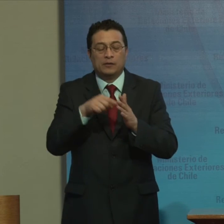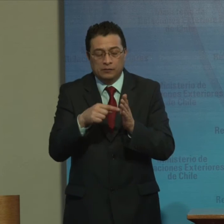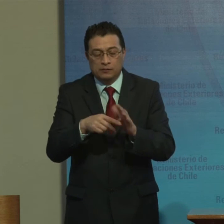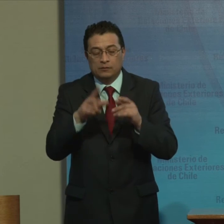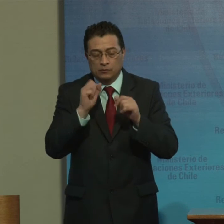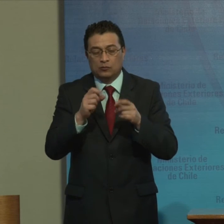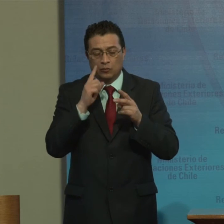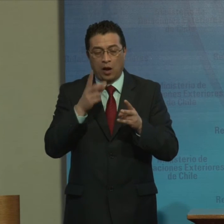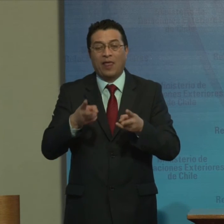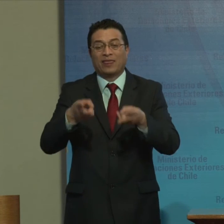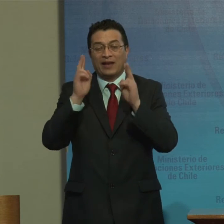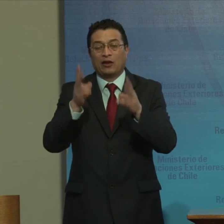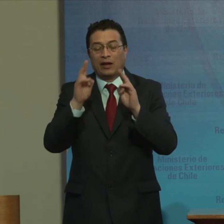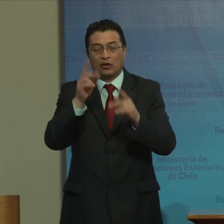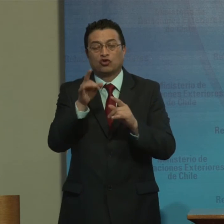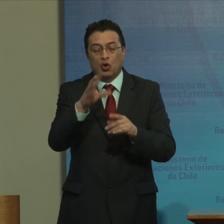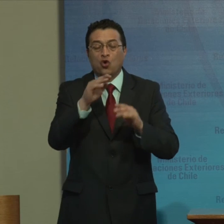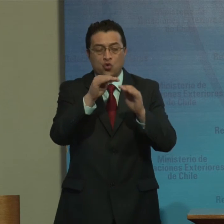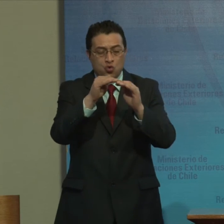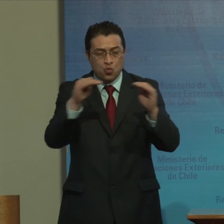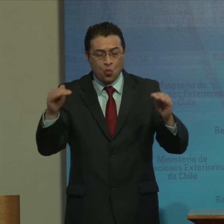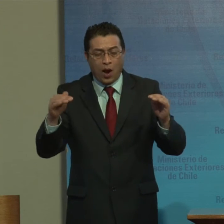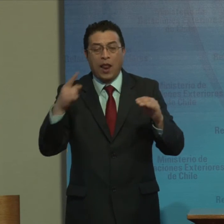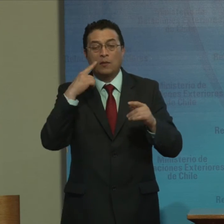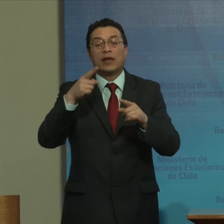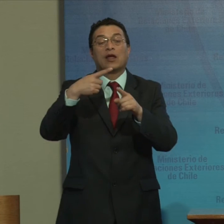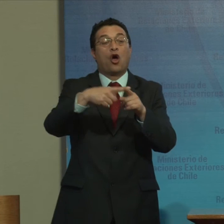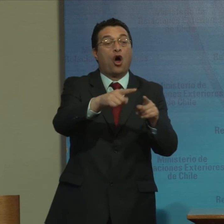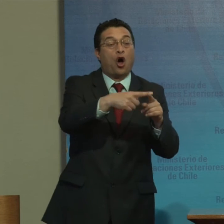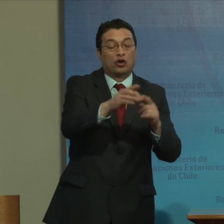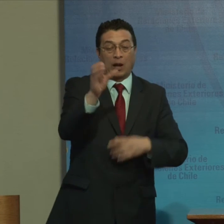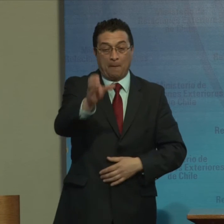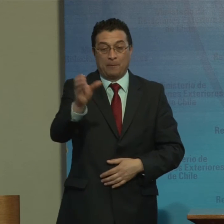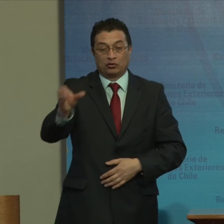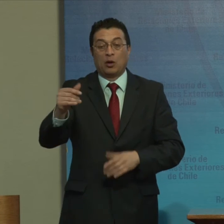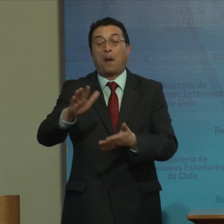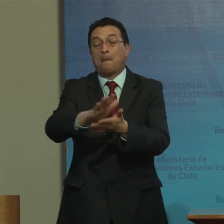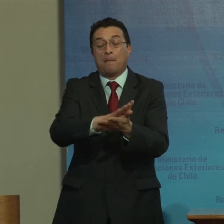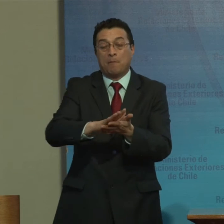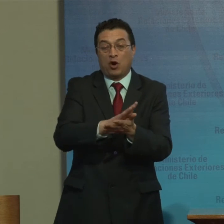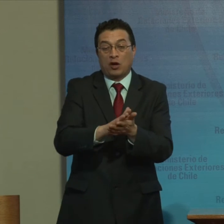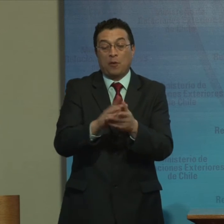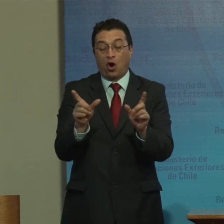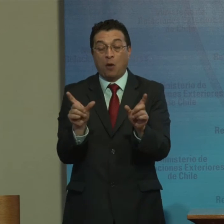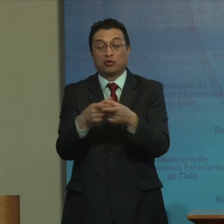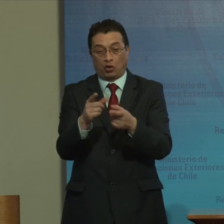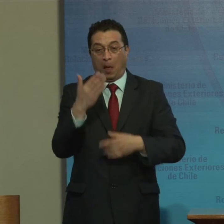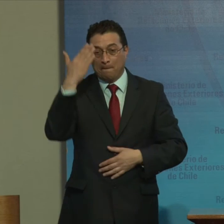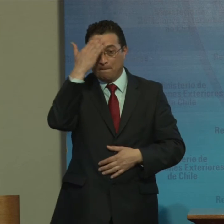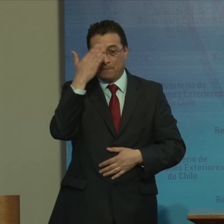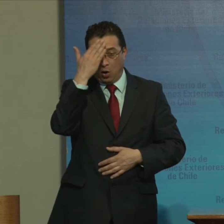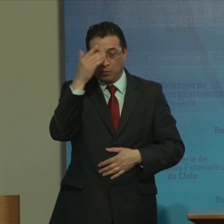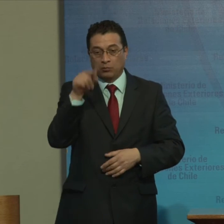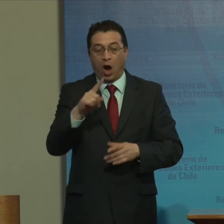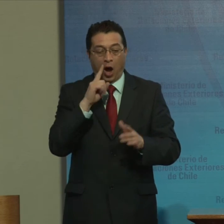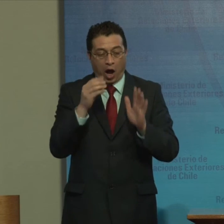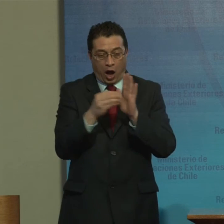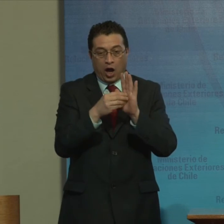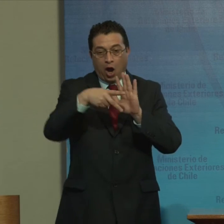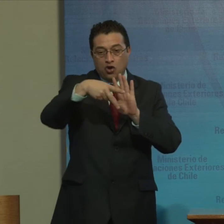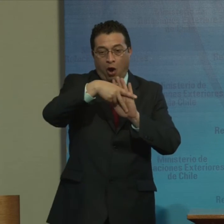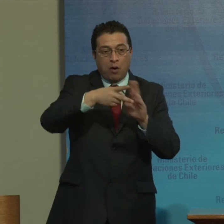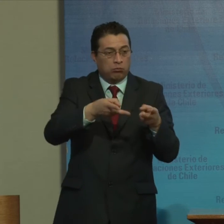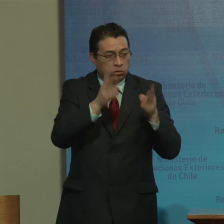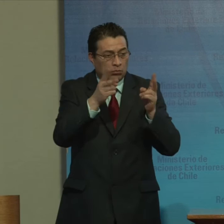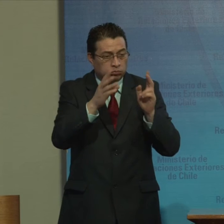las privan De ejercer Sus derechos En igual condiciones Que el resto De la población Por ejemplo Al comité Le preocupa La vigencia De normas